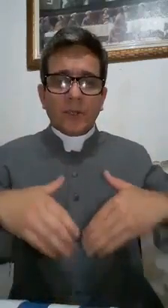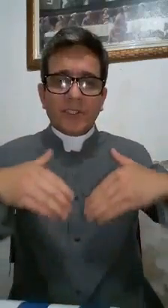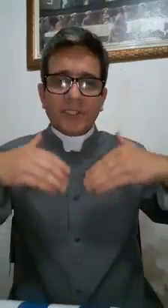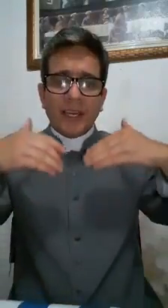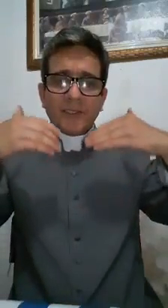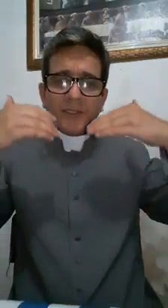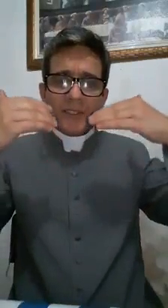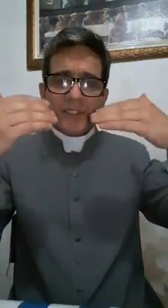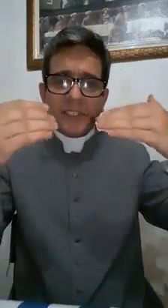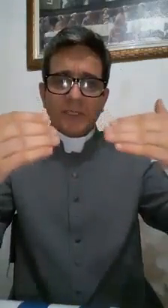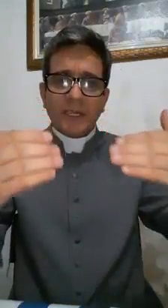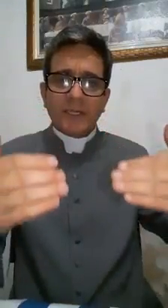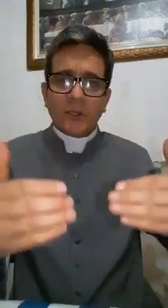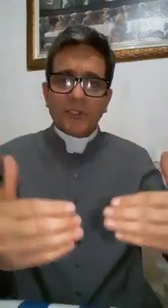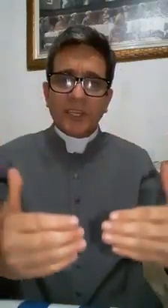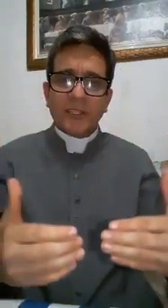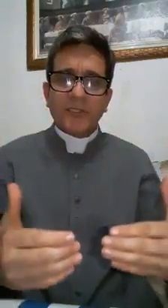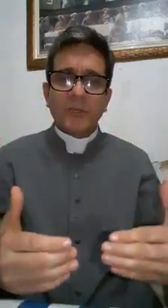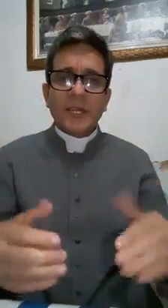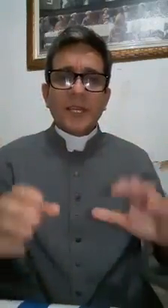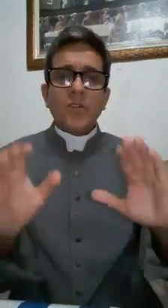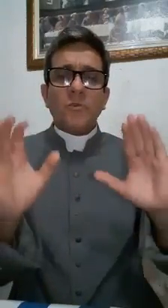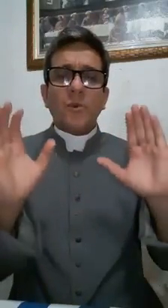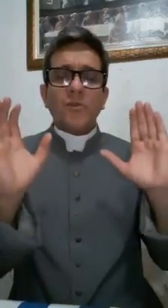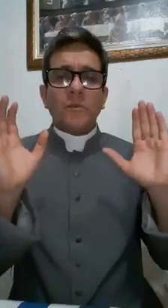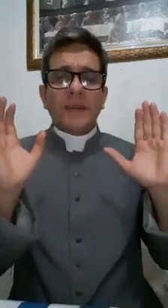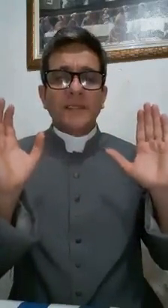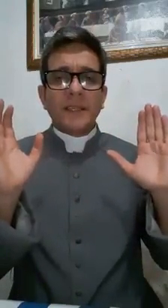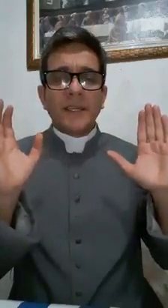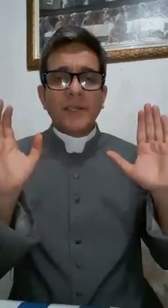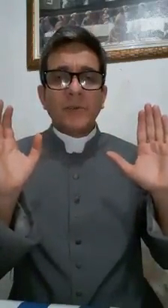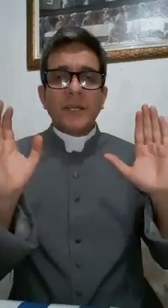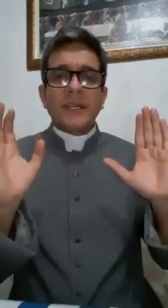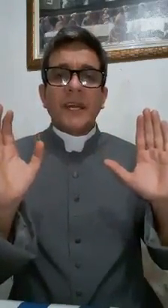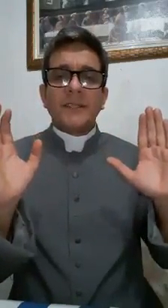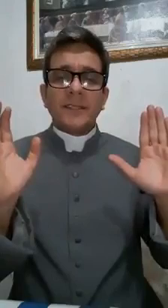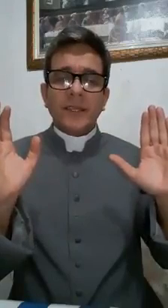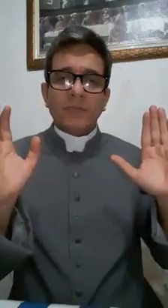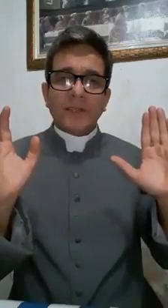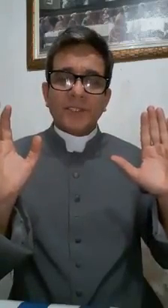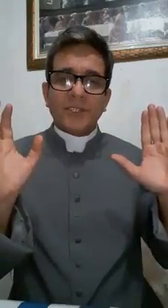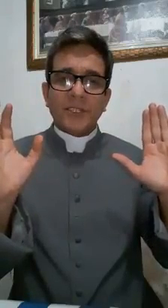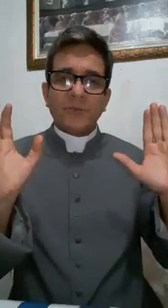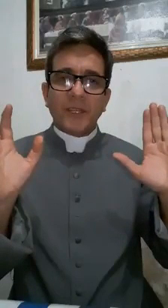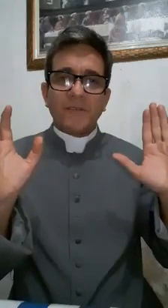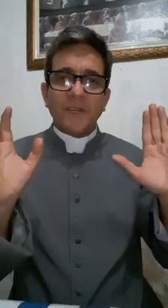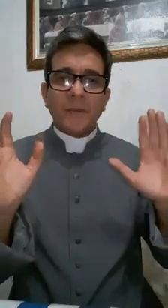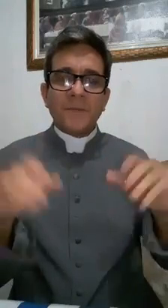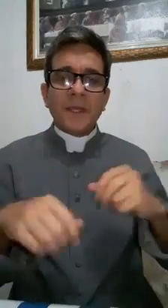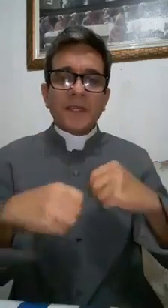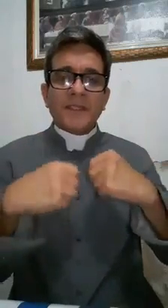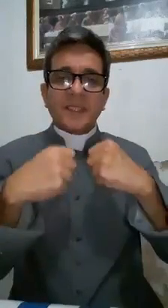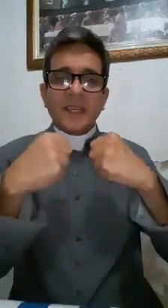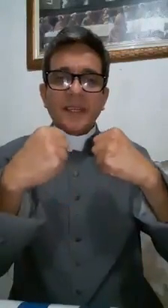retrocessos em cima de retrocesso, e o povo brasileiro, quietinho, assistindo TV, sem